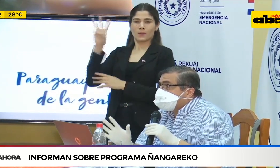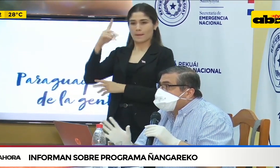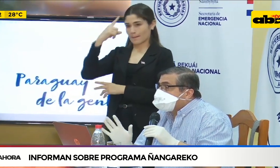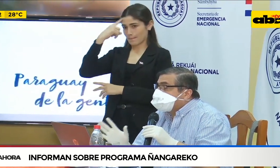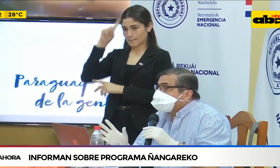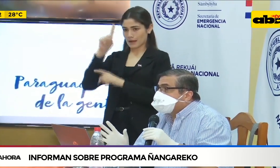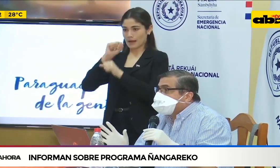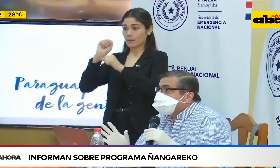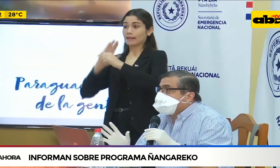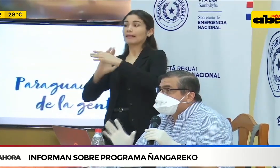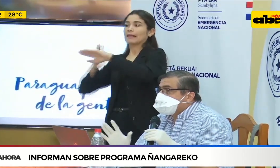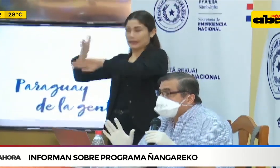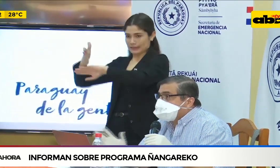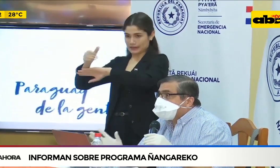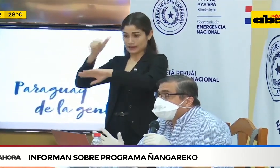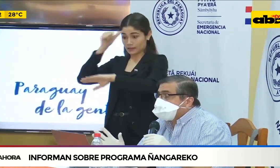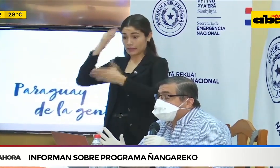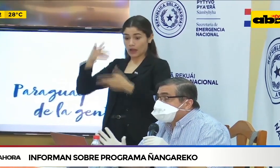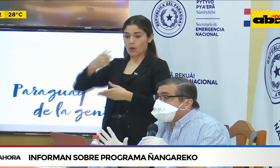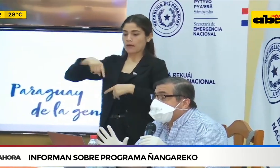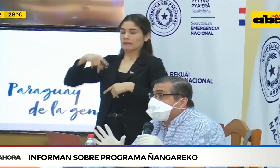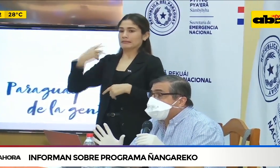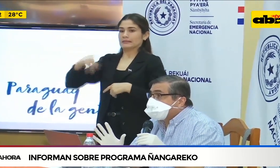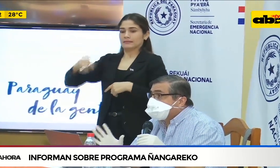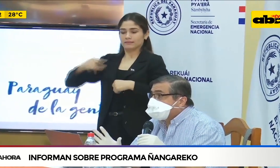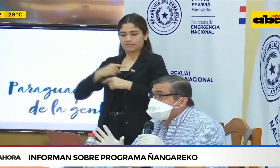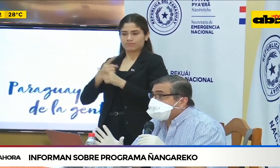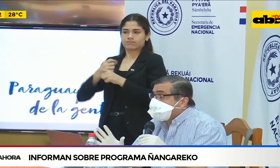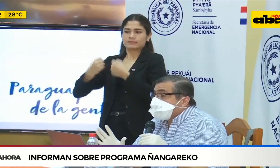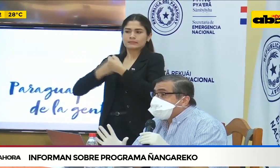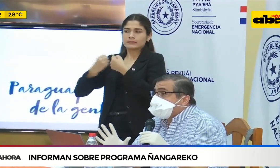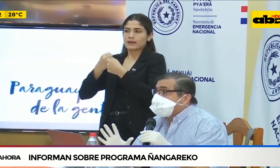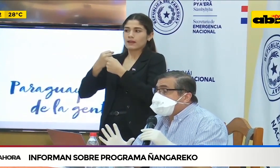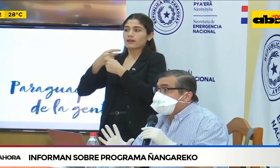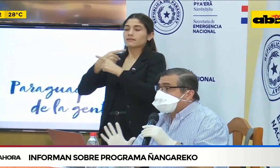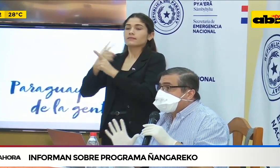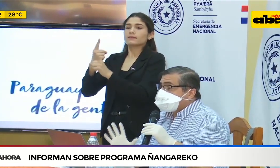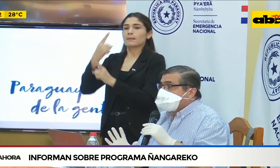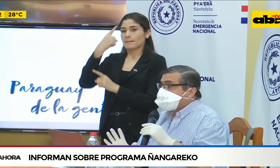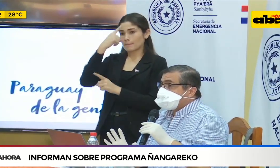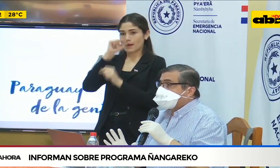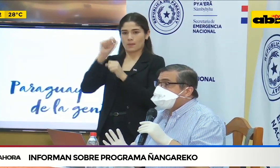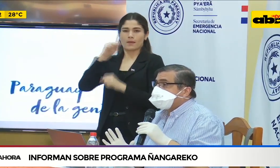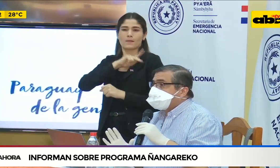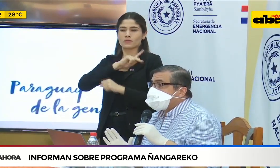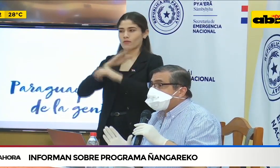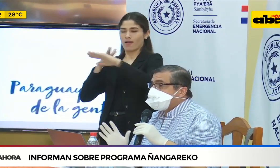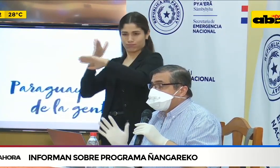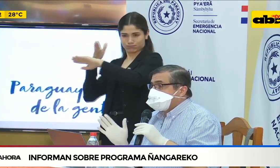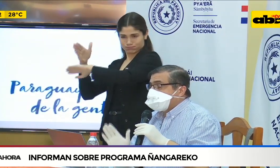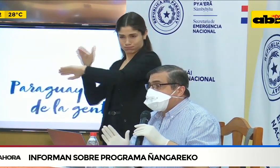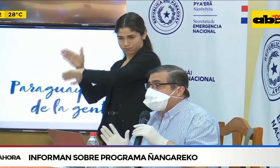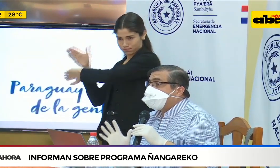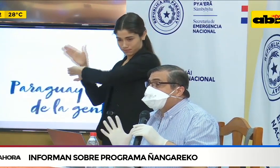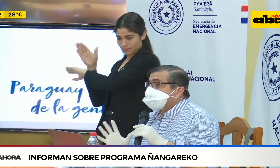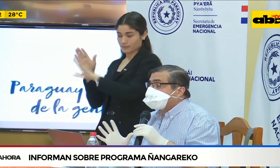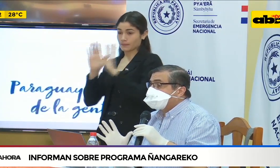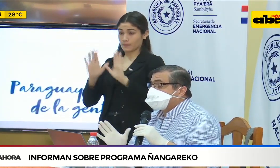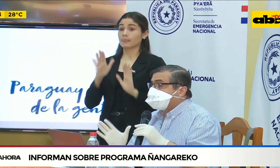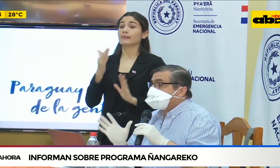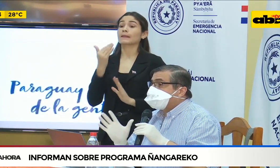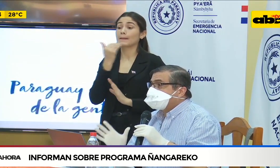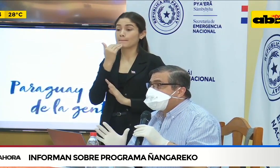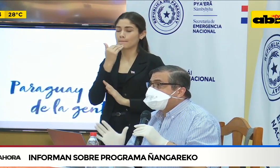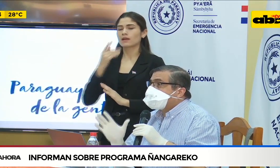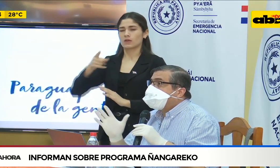que hemos establecido para que se pueda volver a consultar. Pero lo que hay que tener en cuenta en ese sentido es que las personas